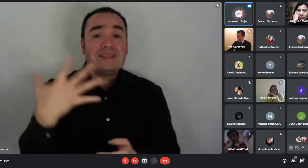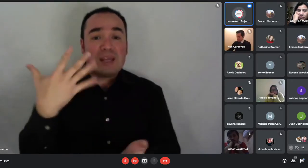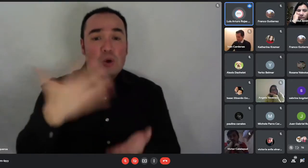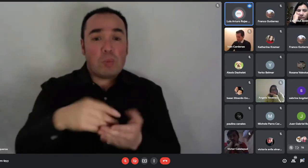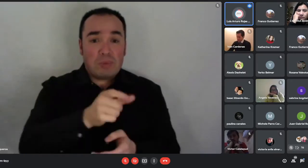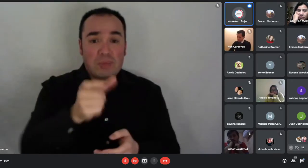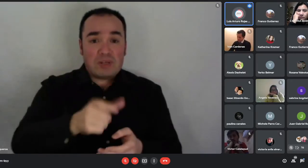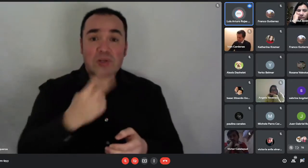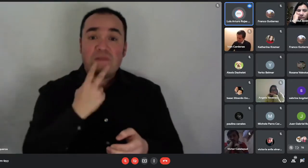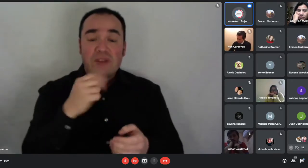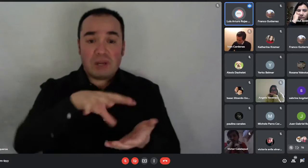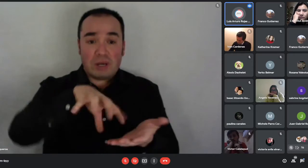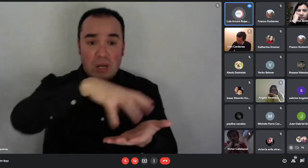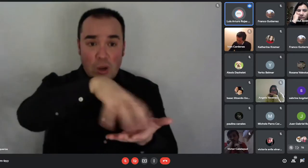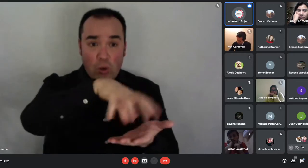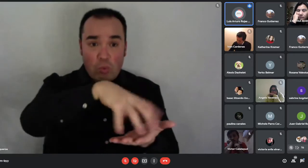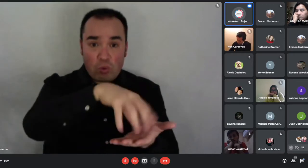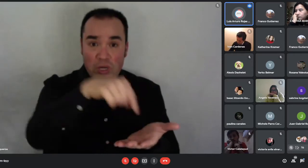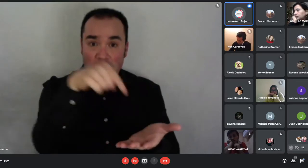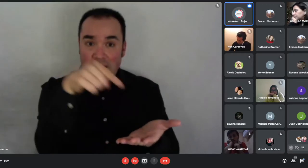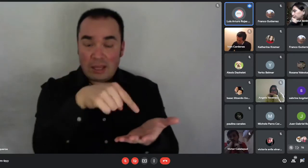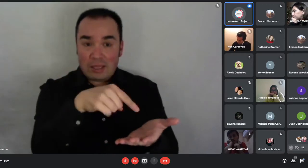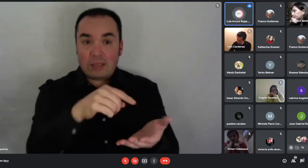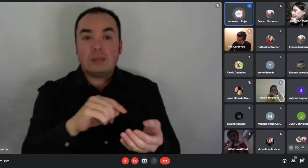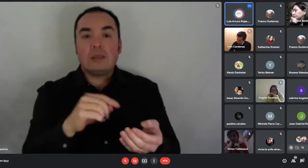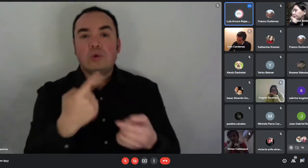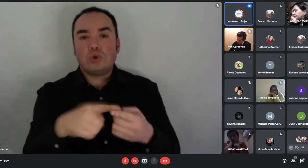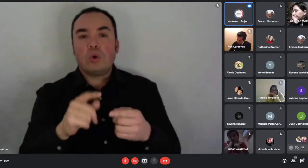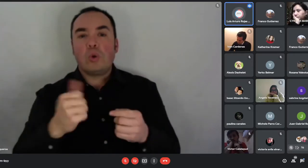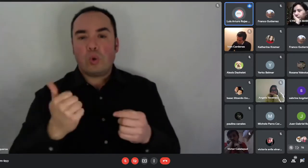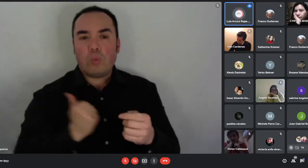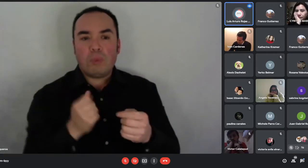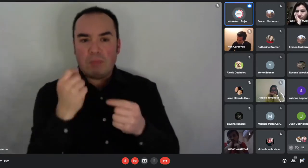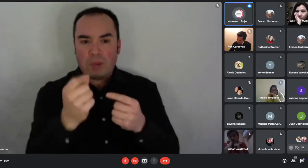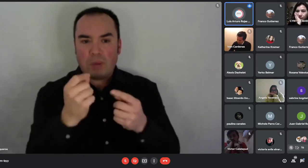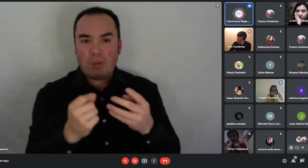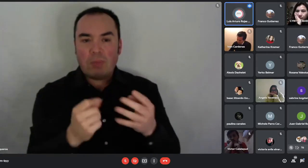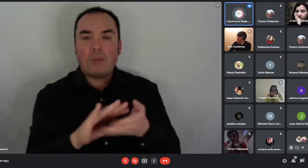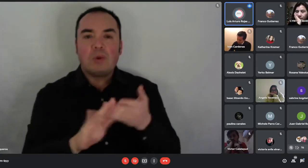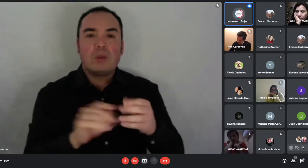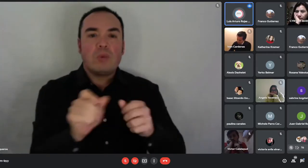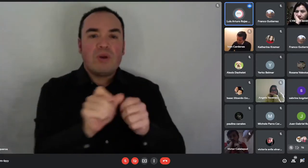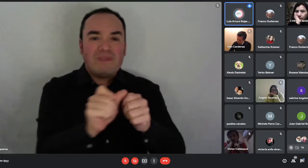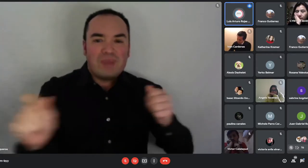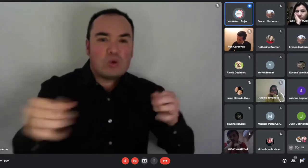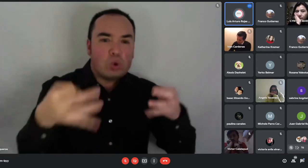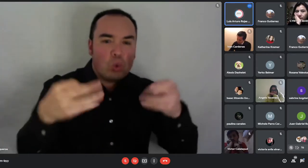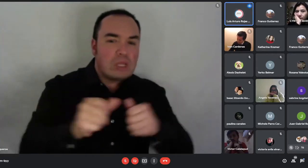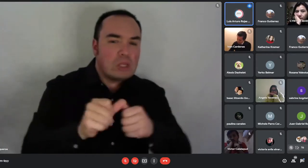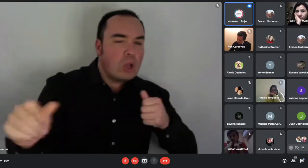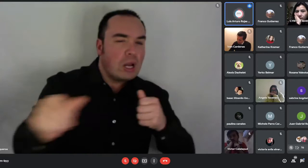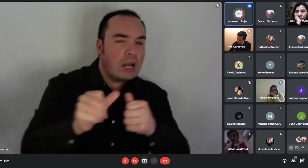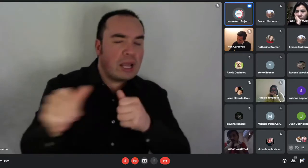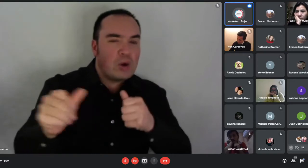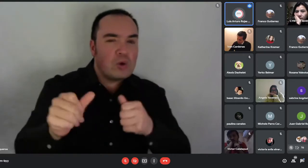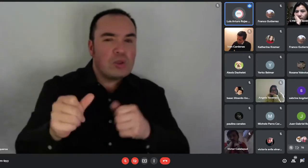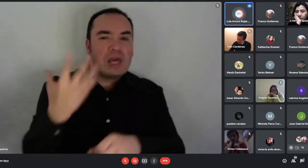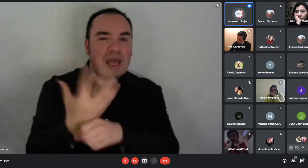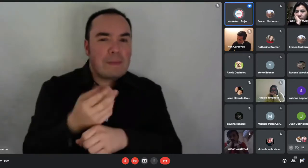cantidad de metros hacia la locomoción colectiva, un jardín, un centro de asistencia de salud, un centro